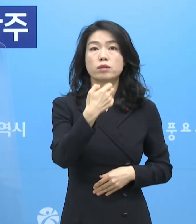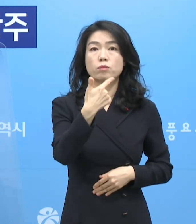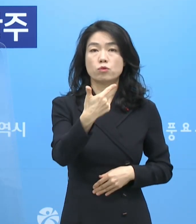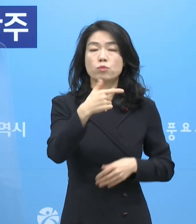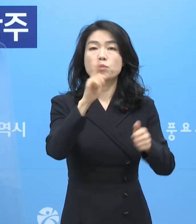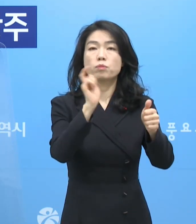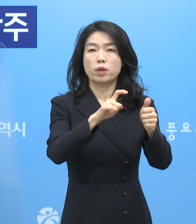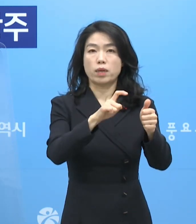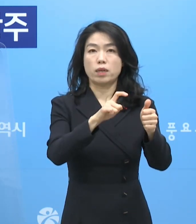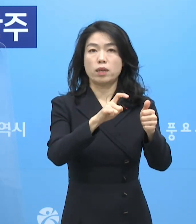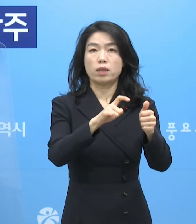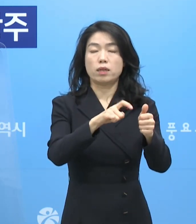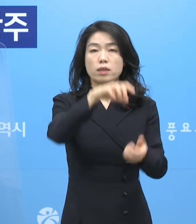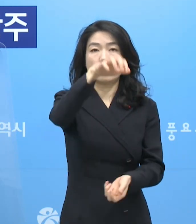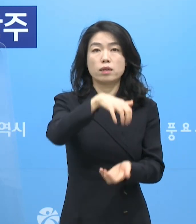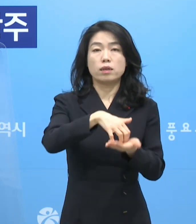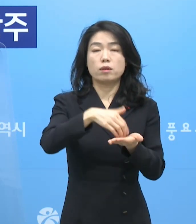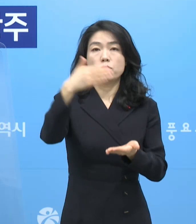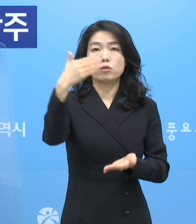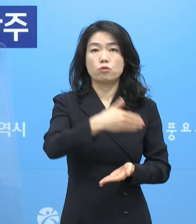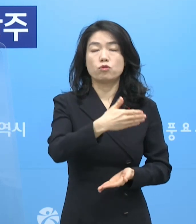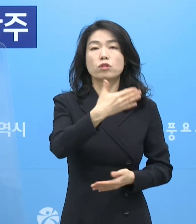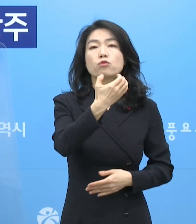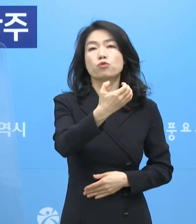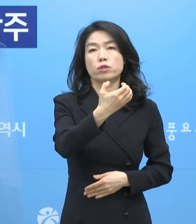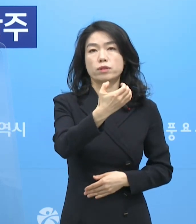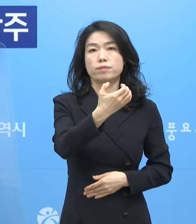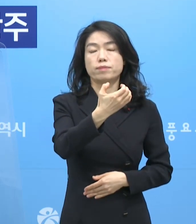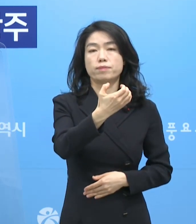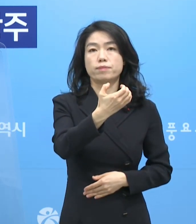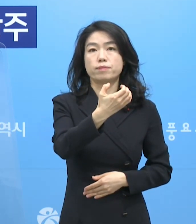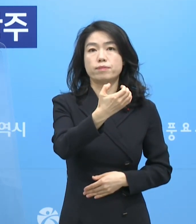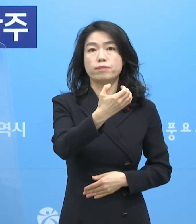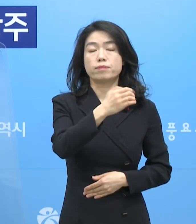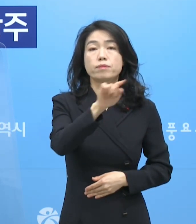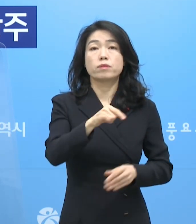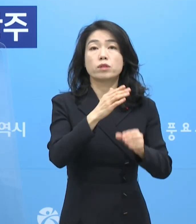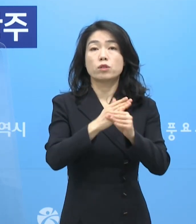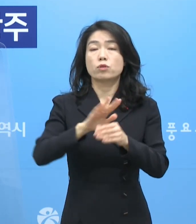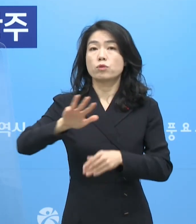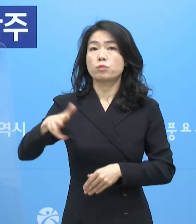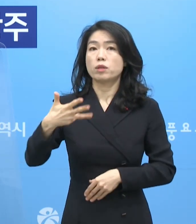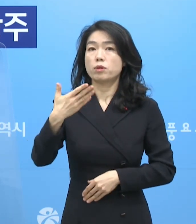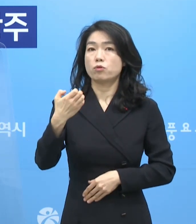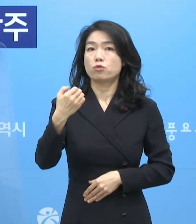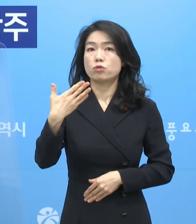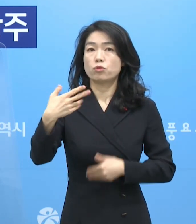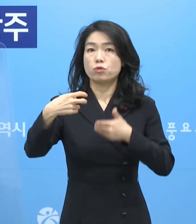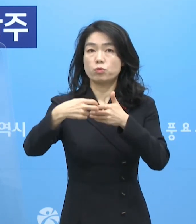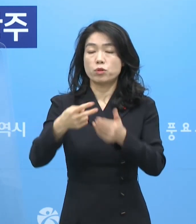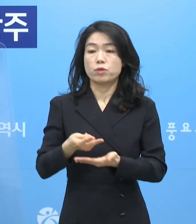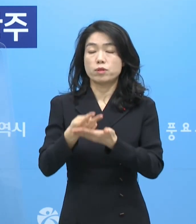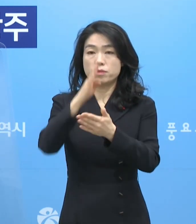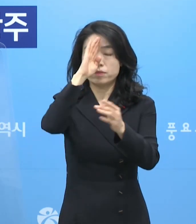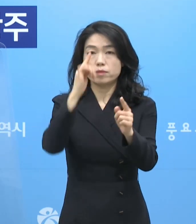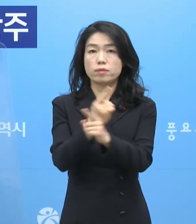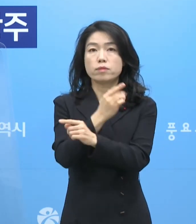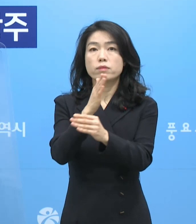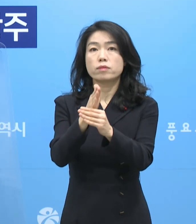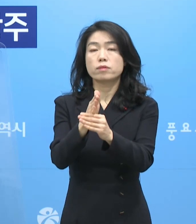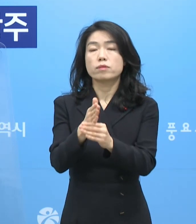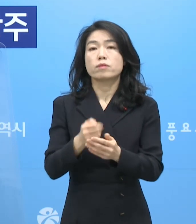확진되어 총 노적 9090명이 확진되었으며 이 중 899명이 격리치료 중에 있습니다.